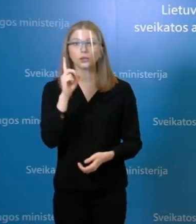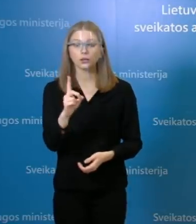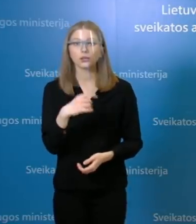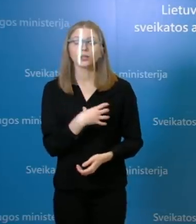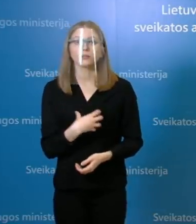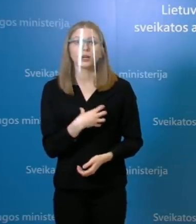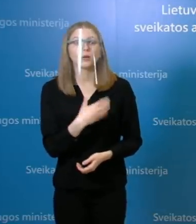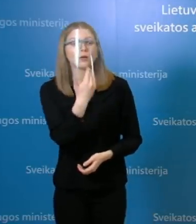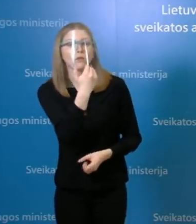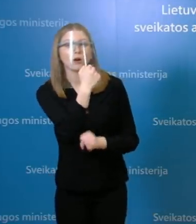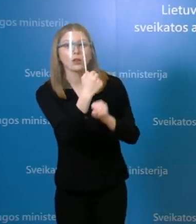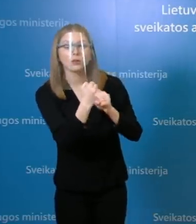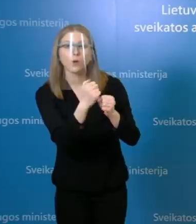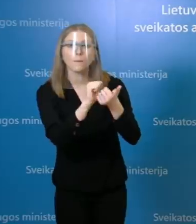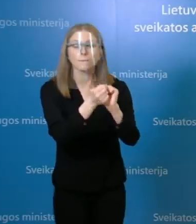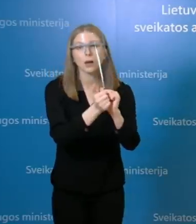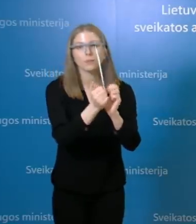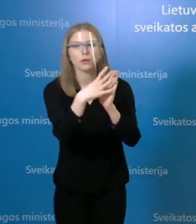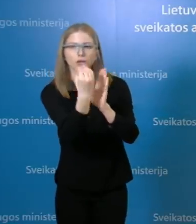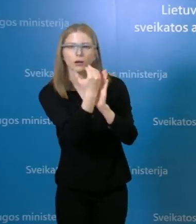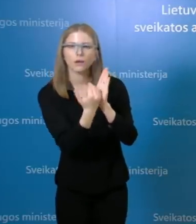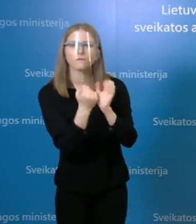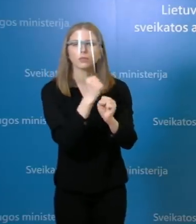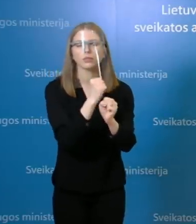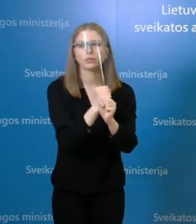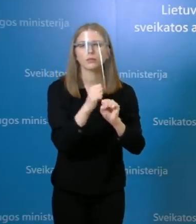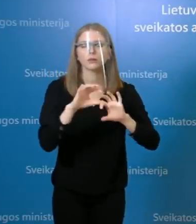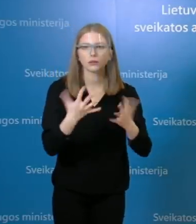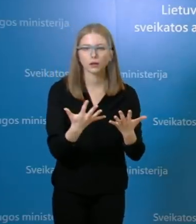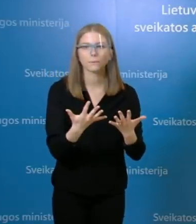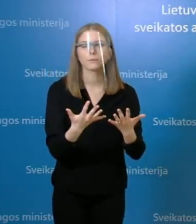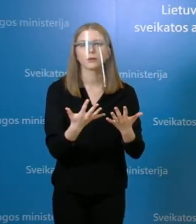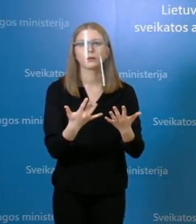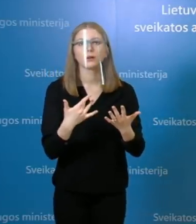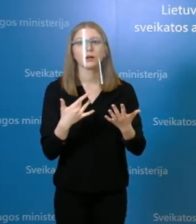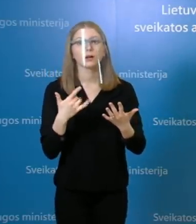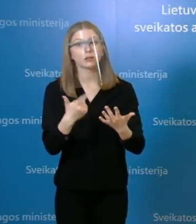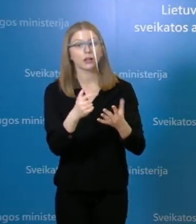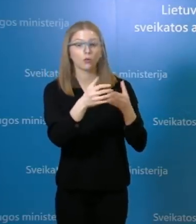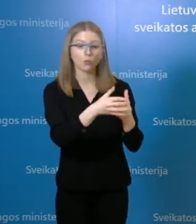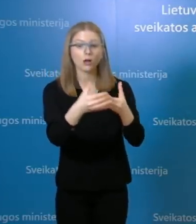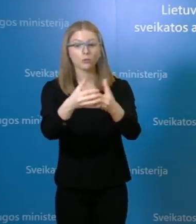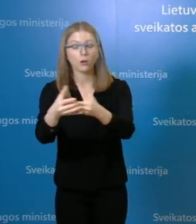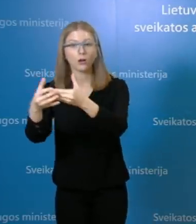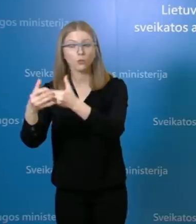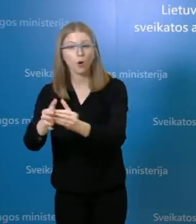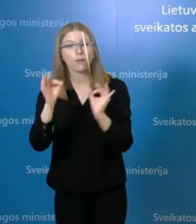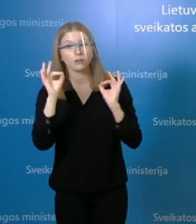grafikų išaiškinimas, vis dėlto įsitikinimas, kad personalas buvo sudarytos tinkamos komandos darbui su pacientais,